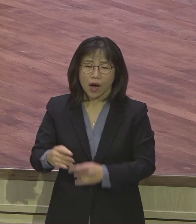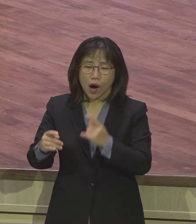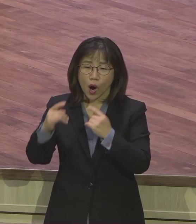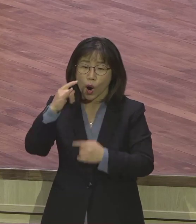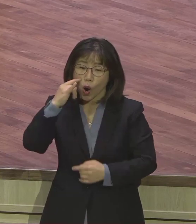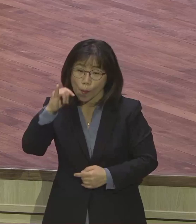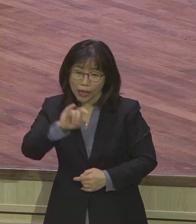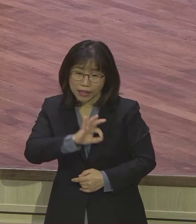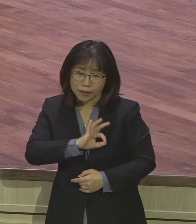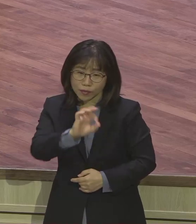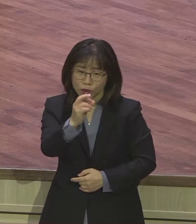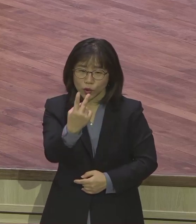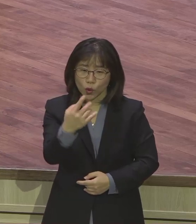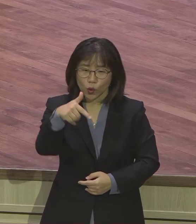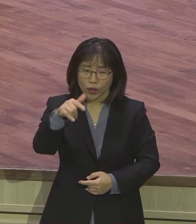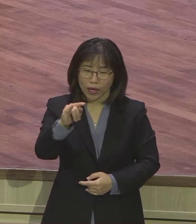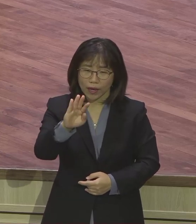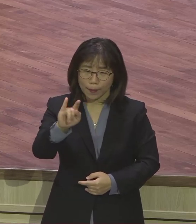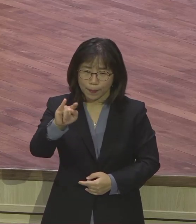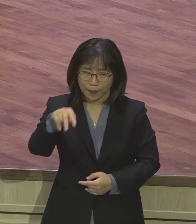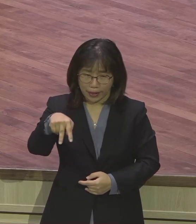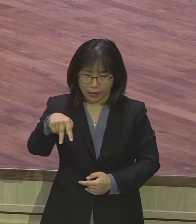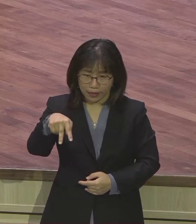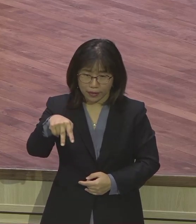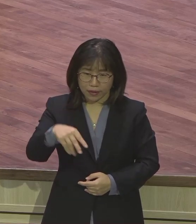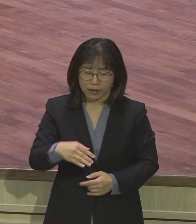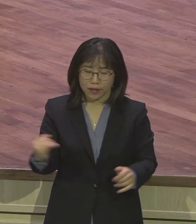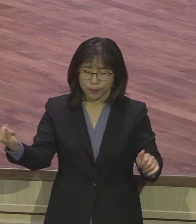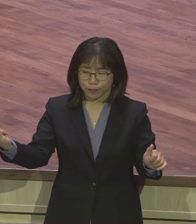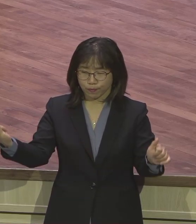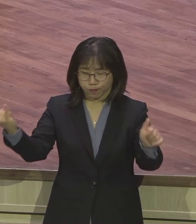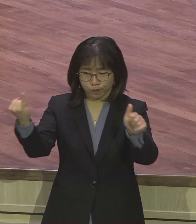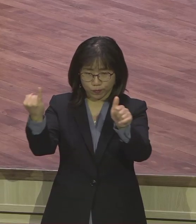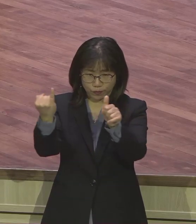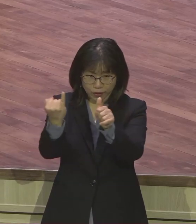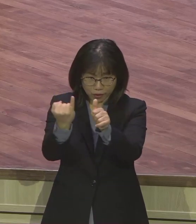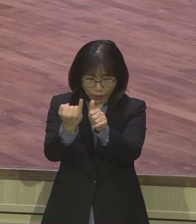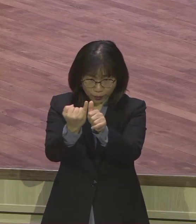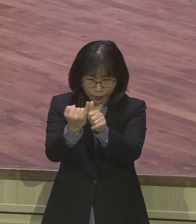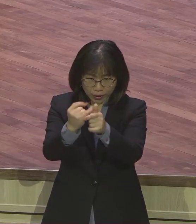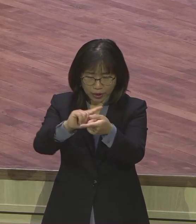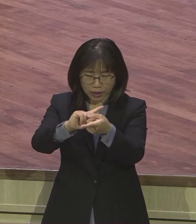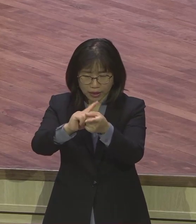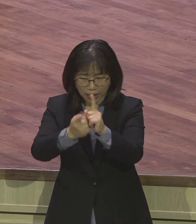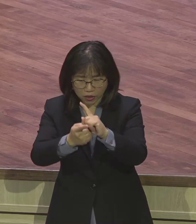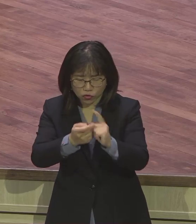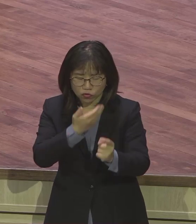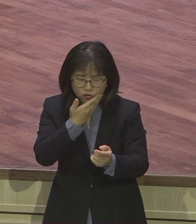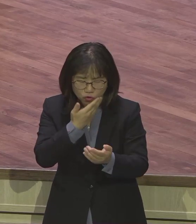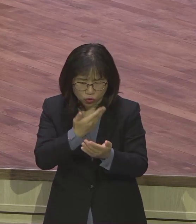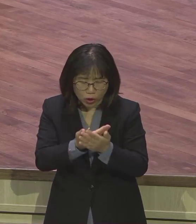이름이 요기베이예요. 이름이 있는 거예요 이름이. 있는데 모세 부모의 실명을 거론하지 않았어요 모세가.